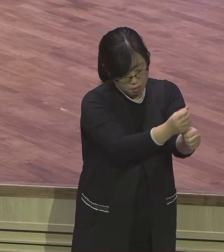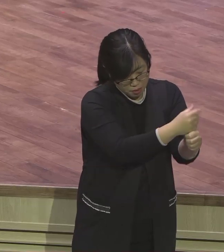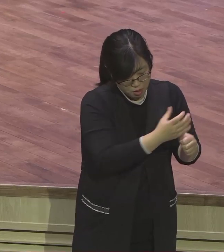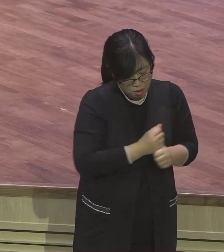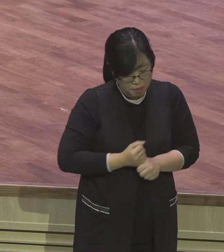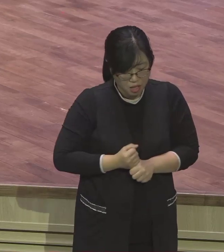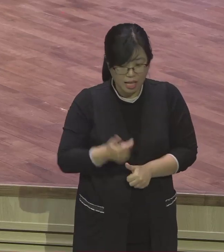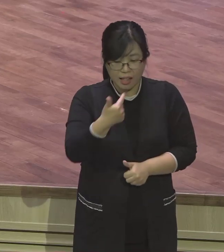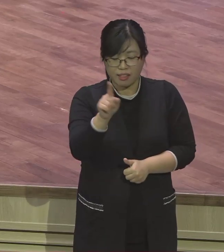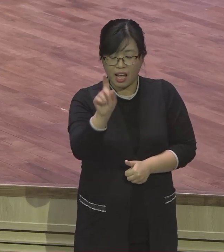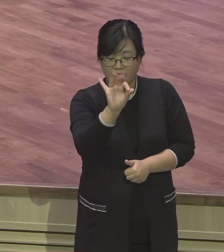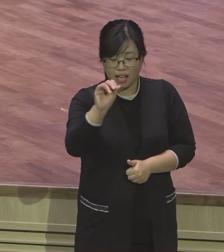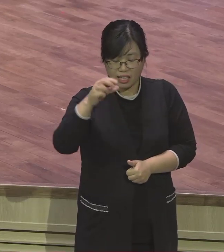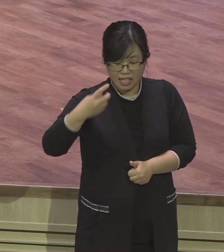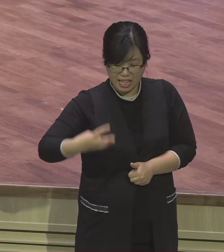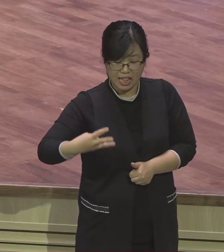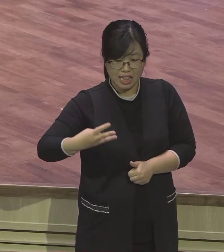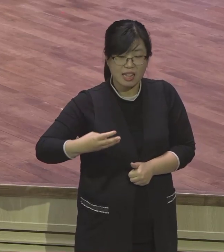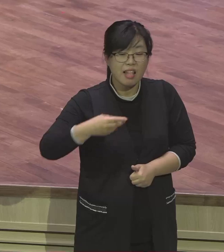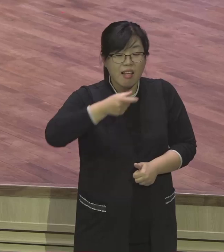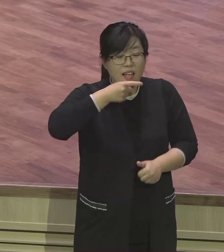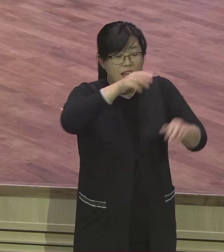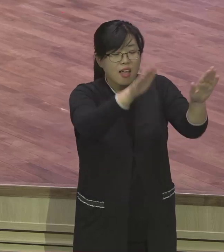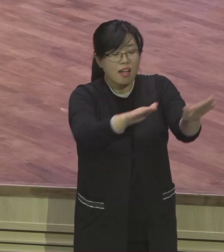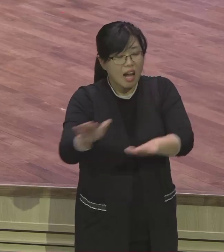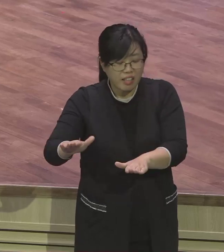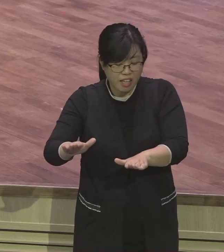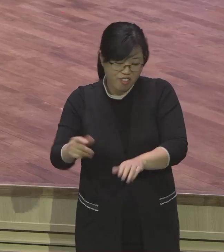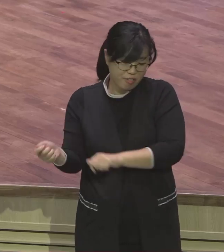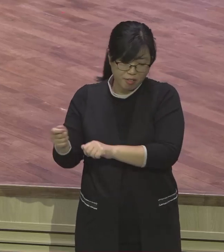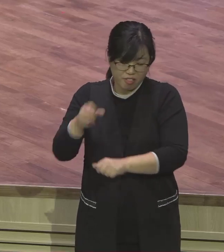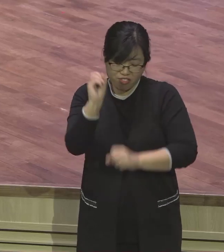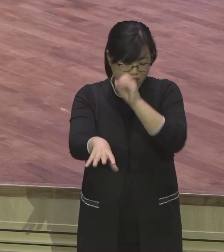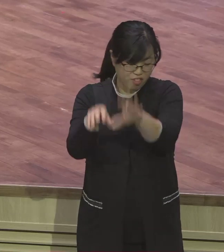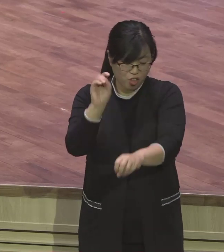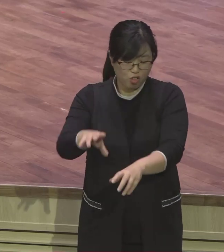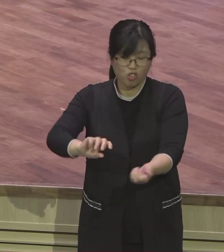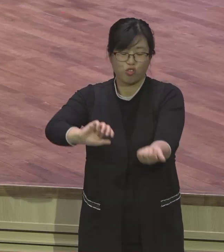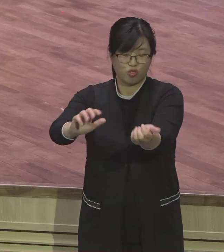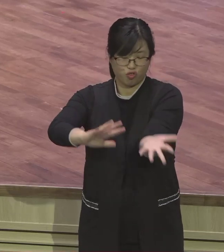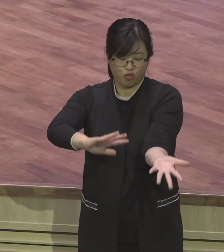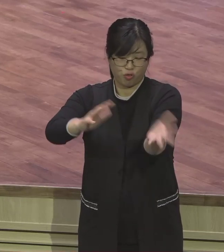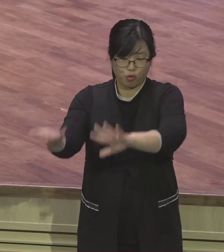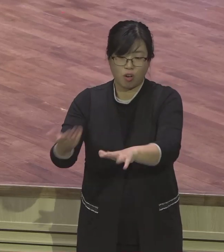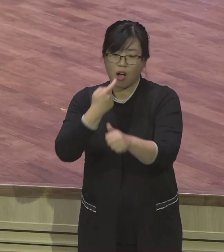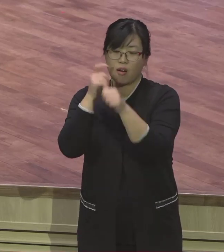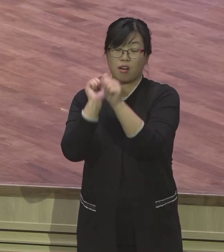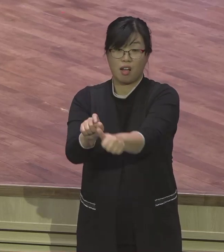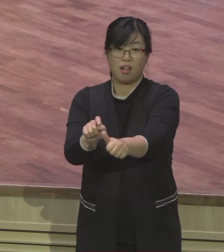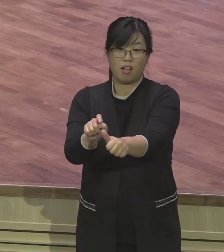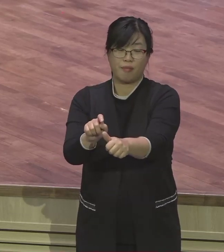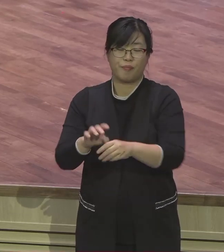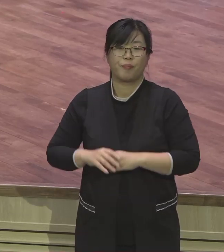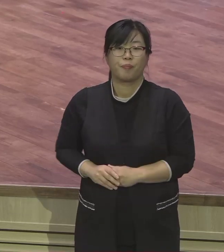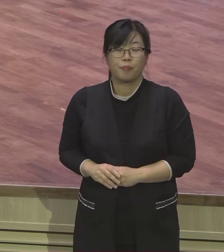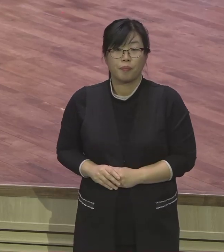이런 시간별 속에 출혁업 지도자 모시가 이때 태어난 거예요. 이스라엘 백성들을 향한